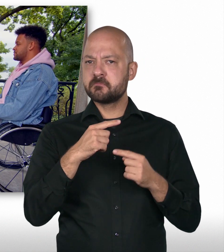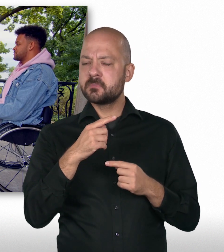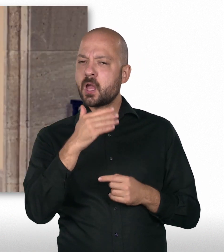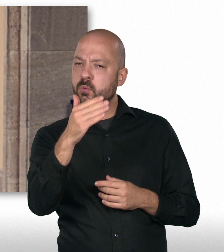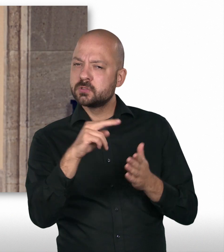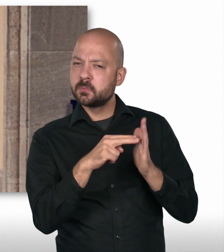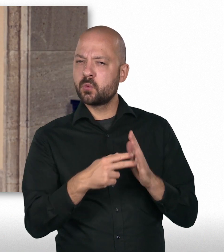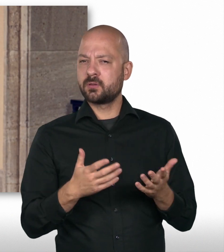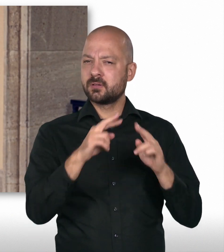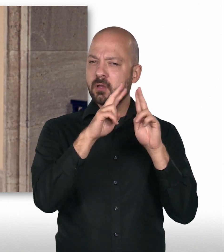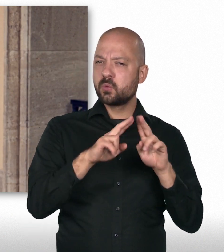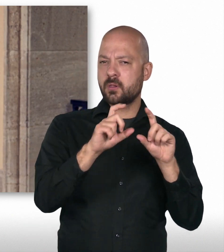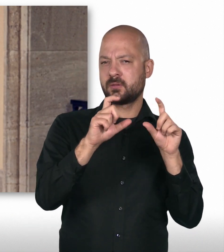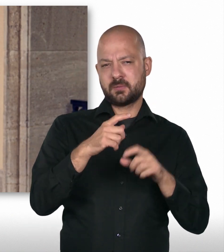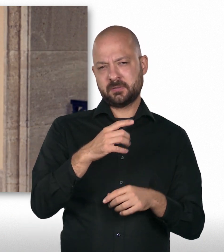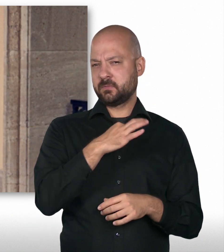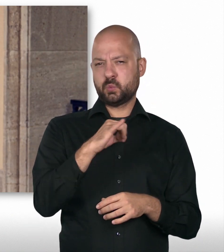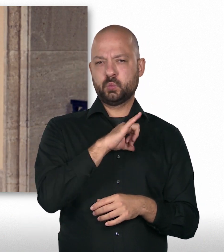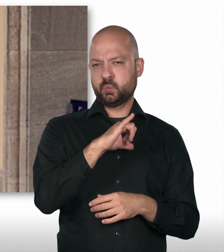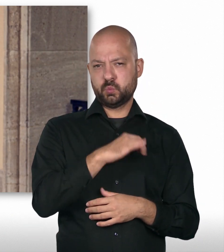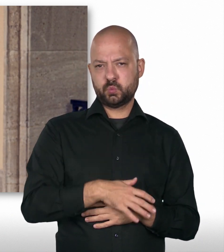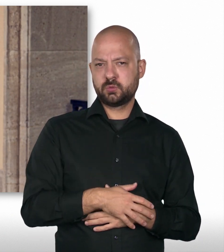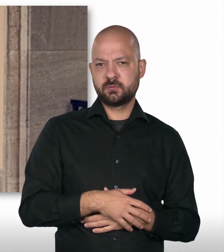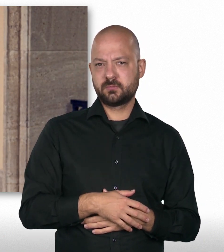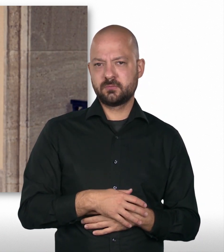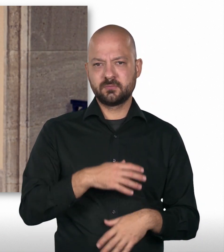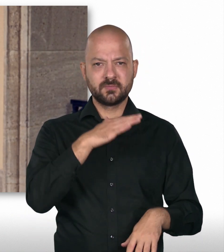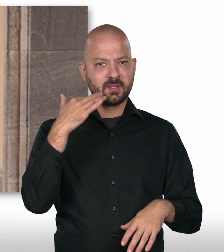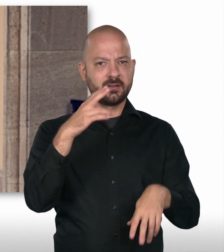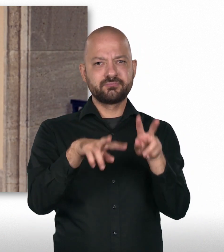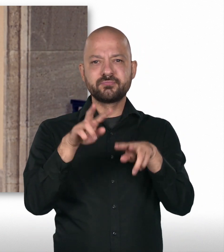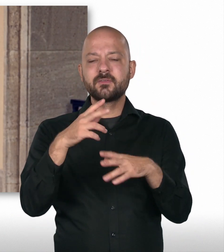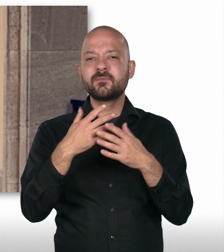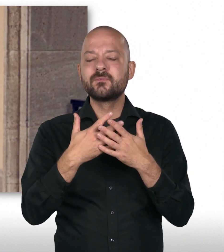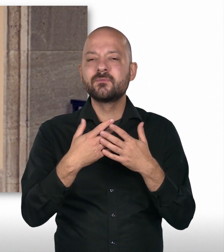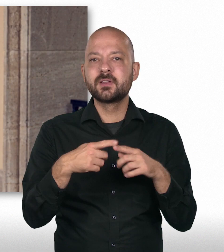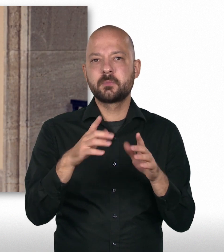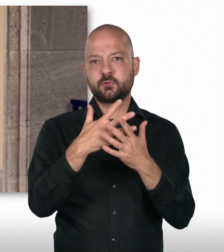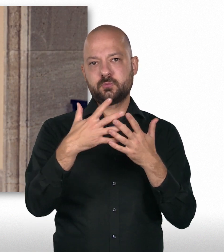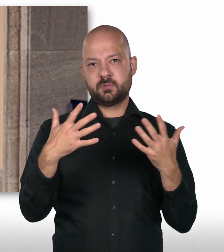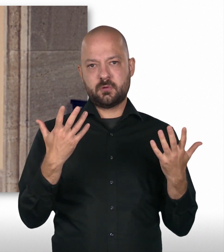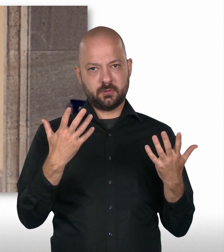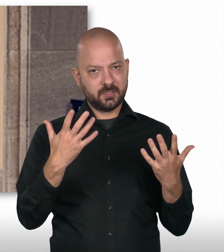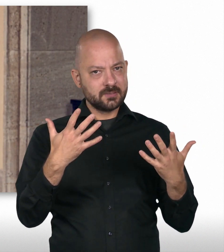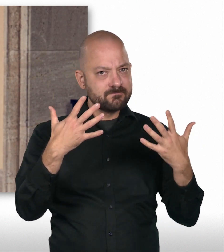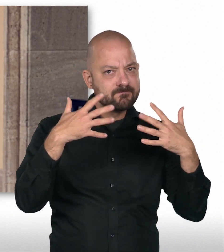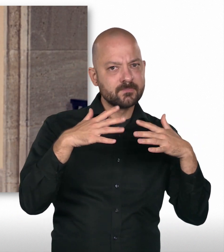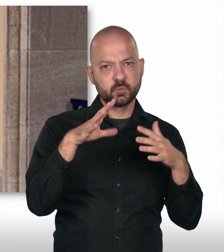besonders Außenpolitik ist, die mich reizt. Also internationale Themen und auch das Einbringen eben von verschiedenen Fremdsprachen vielleicht und